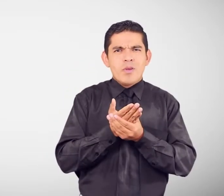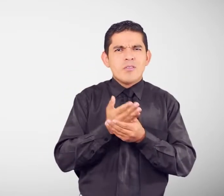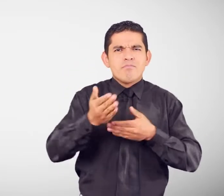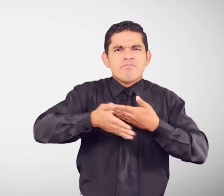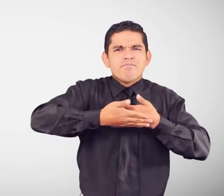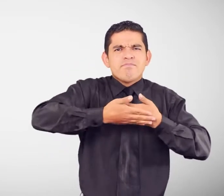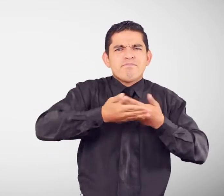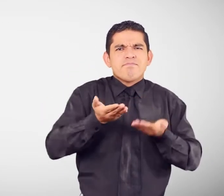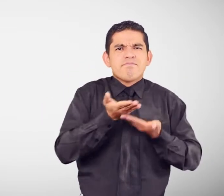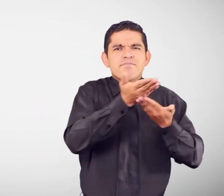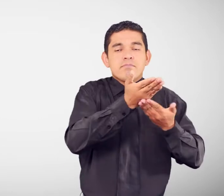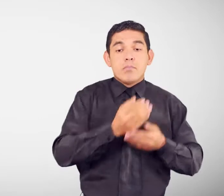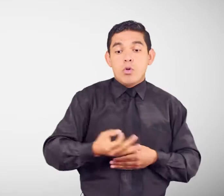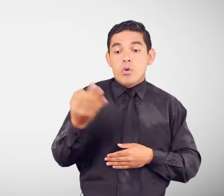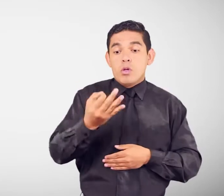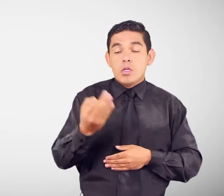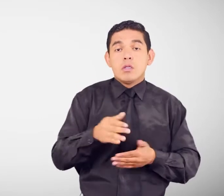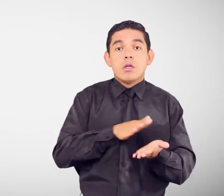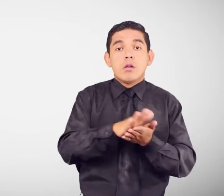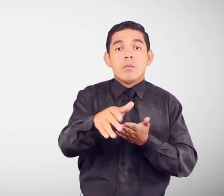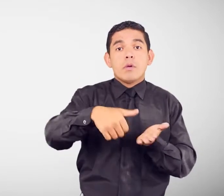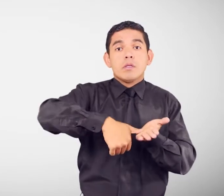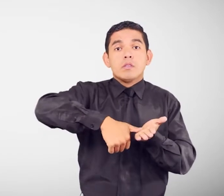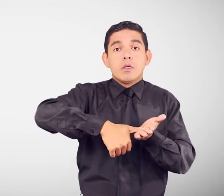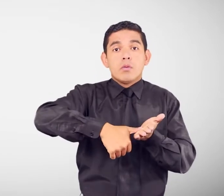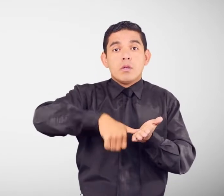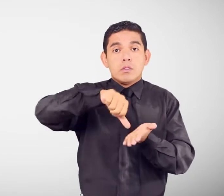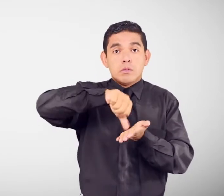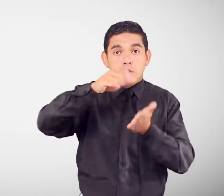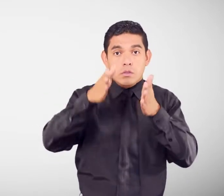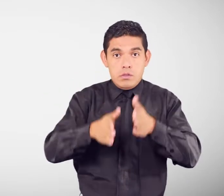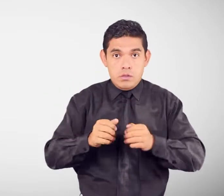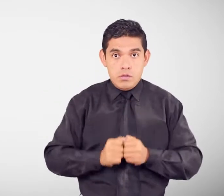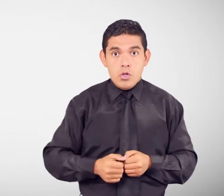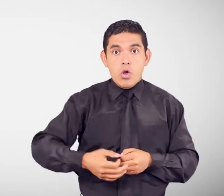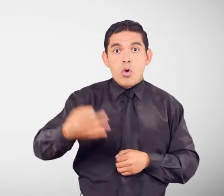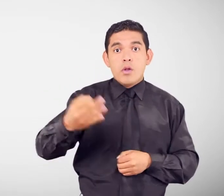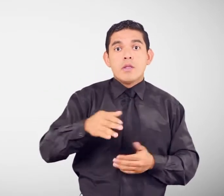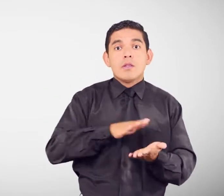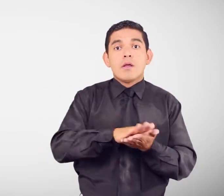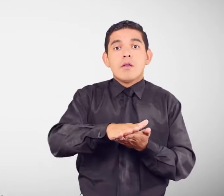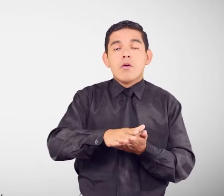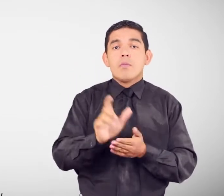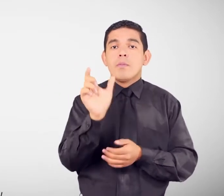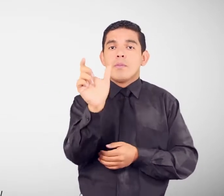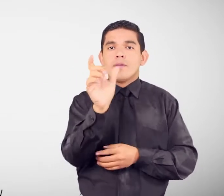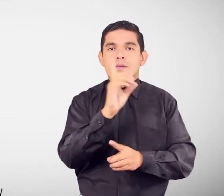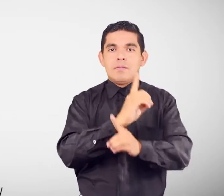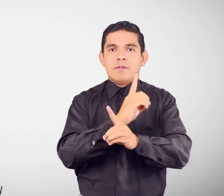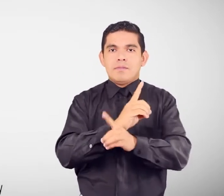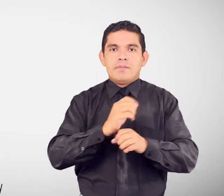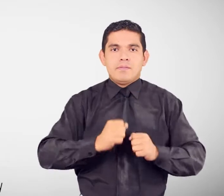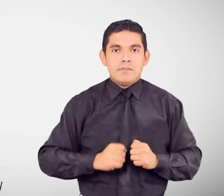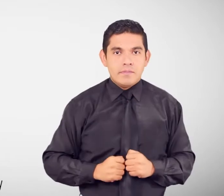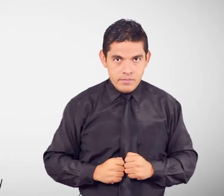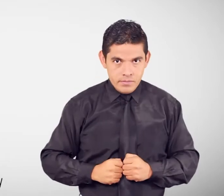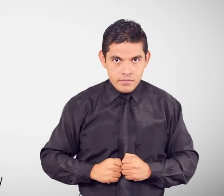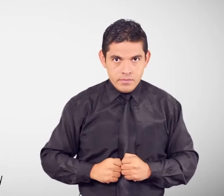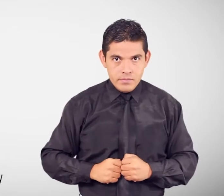presentar Original y copia de la Cédula de Ciudadanía Original y copia del Carné de Discapacidad